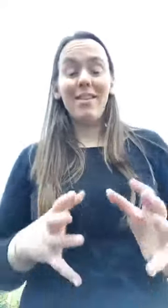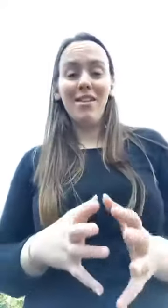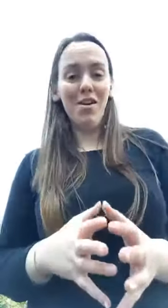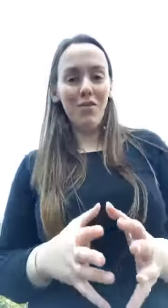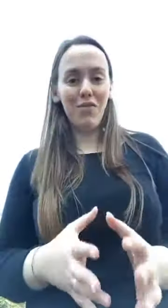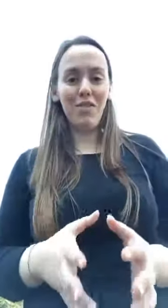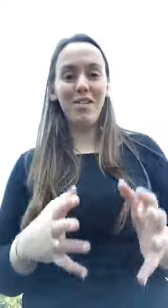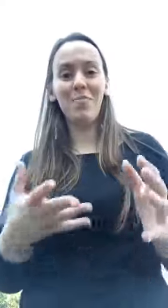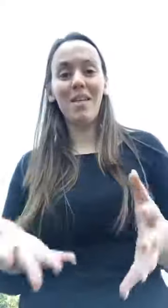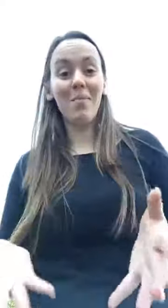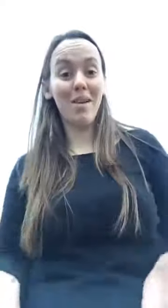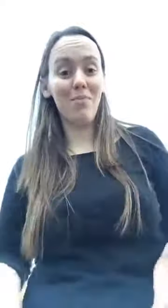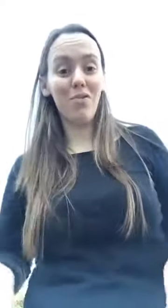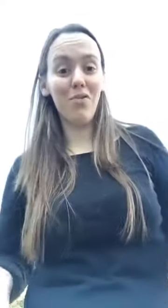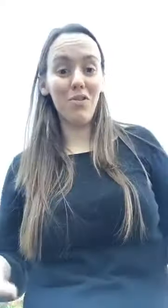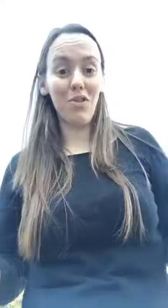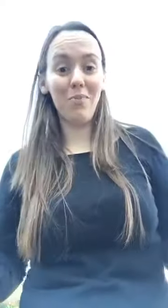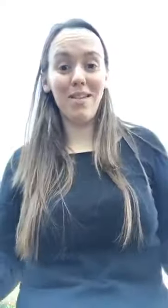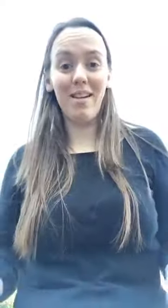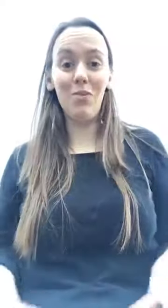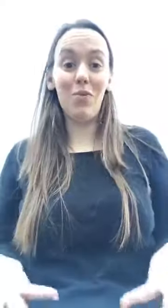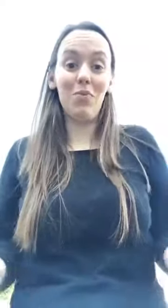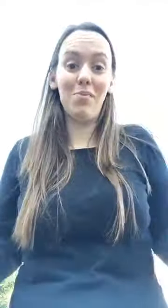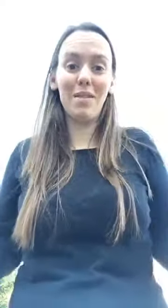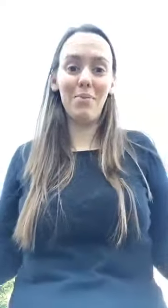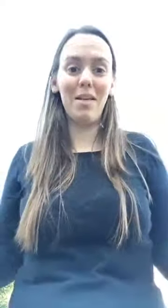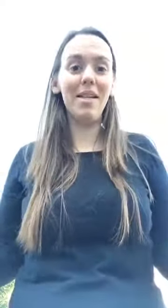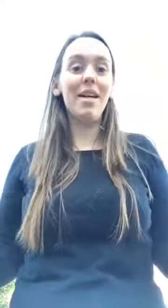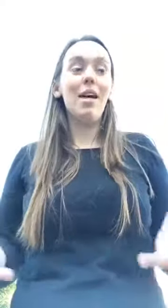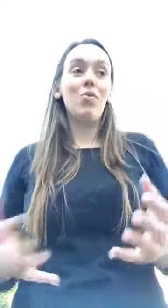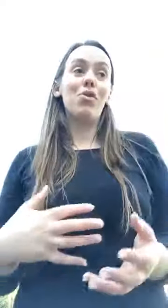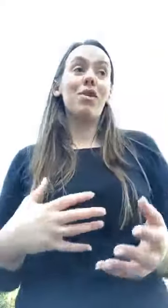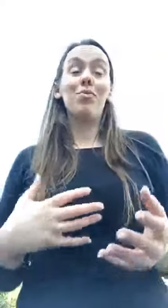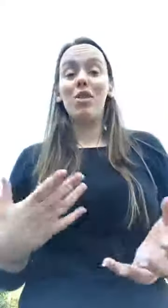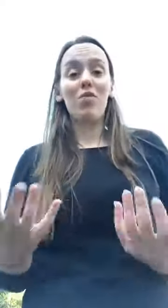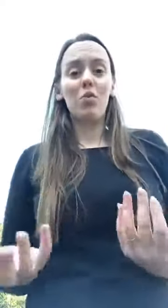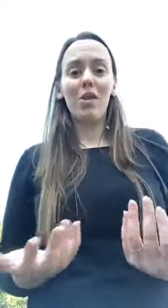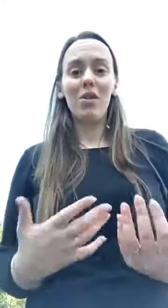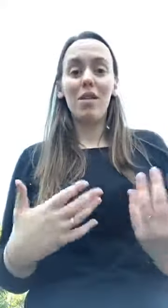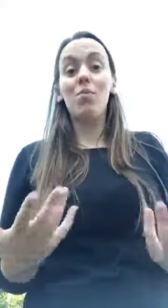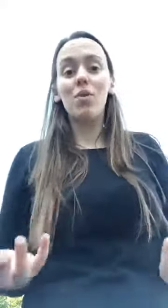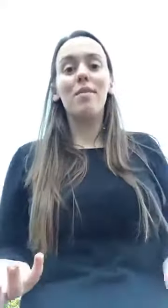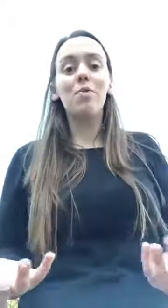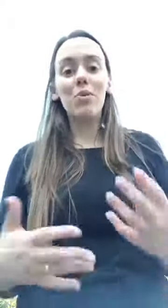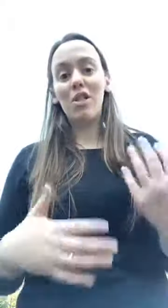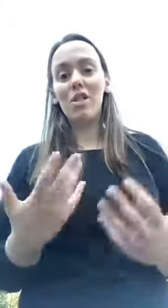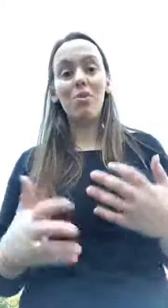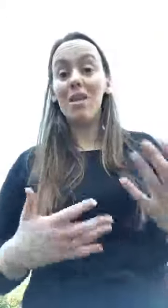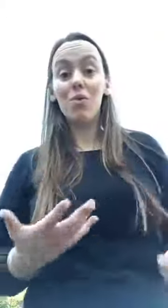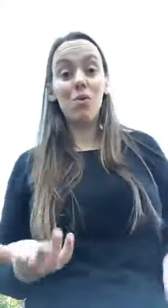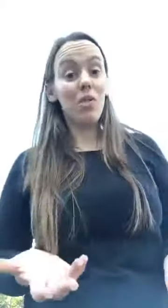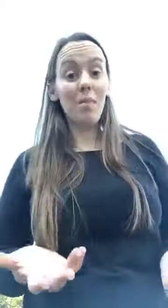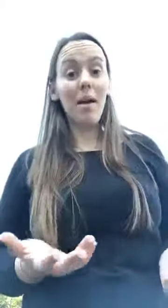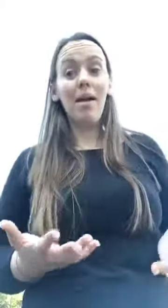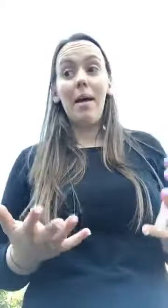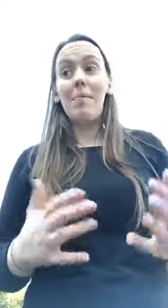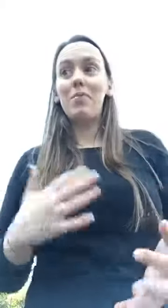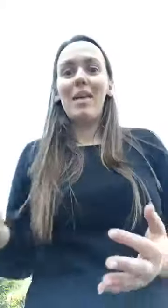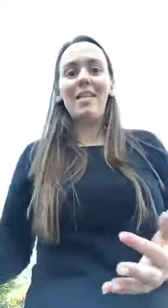se não for, expliquem-me aqui, por favor, nos comentários, para eu poder perceber, porque muitas das vezes para nós é muito simples, porque já estamos dentro do tema, mas para quem